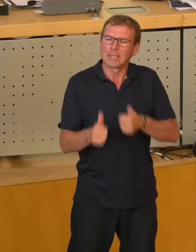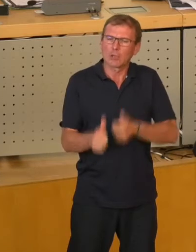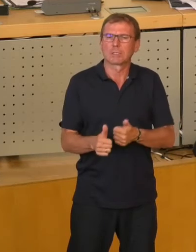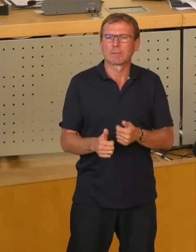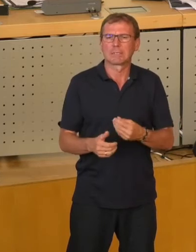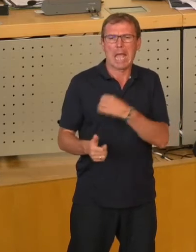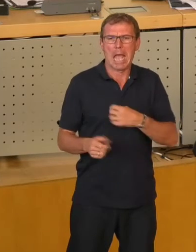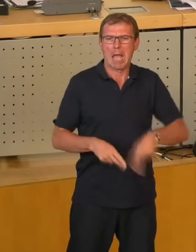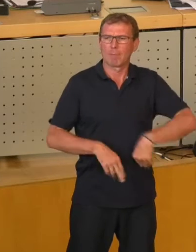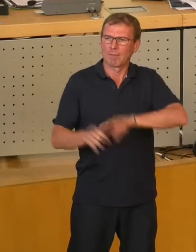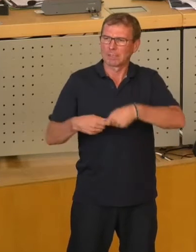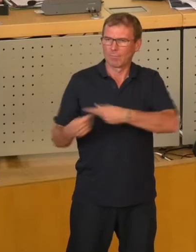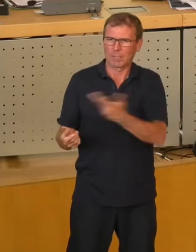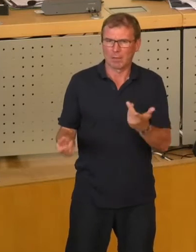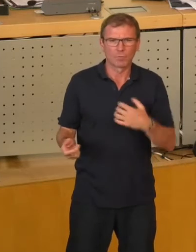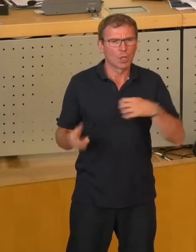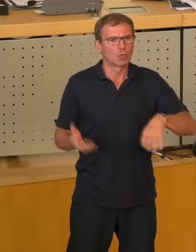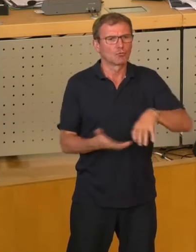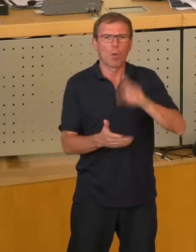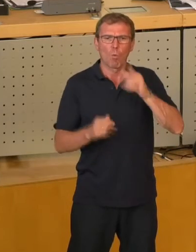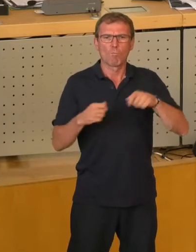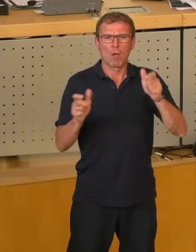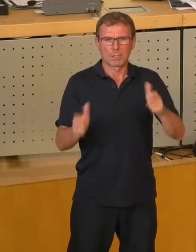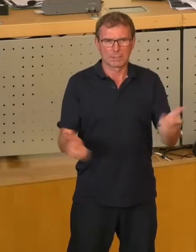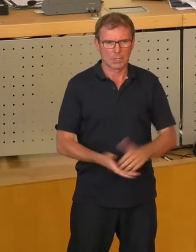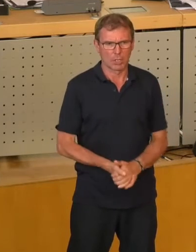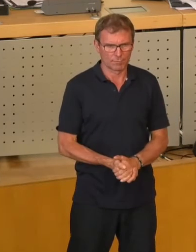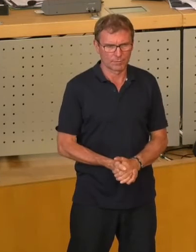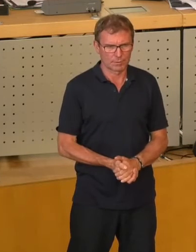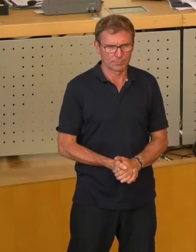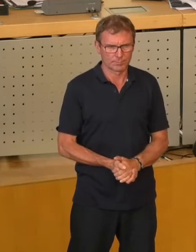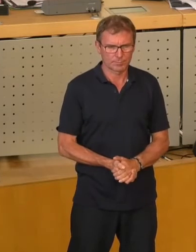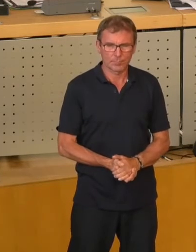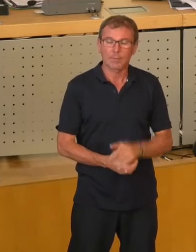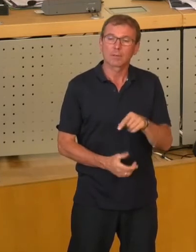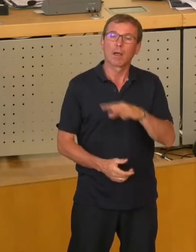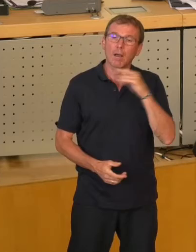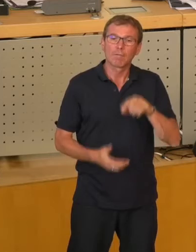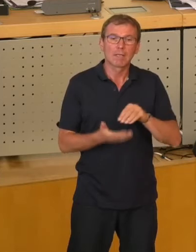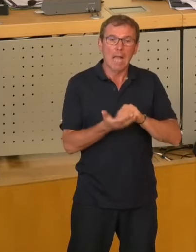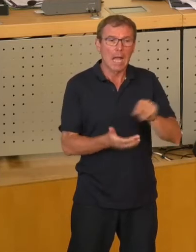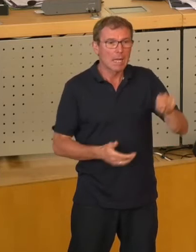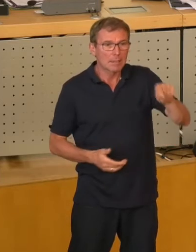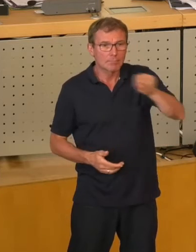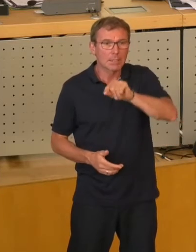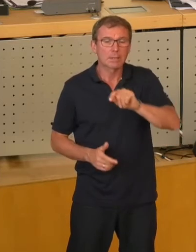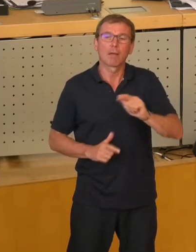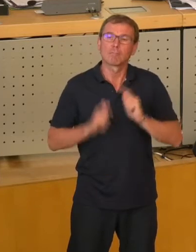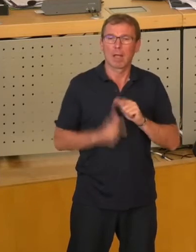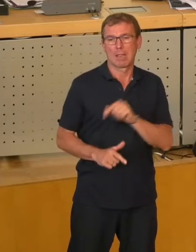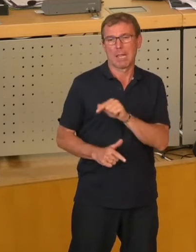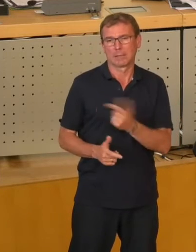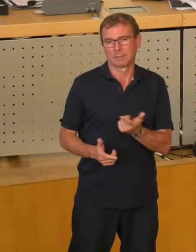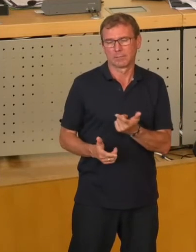Privatisierung unserer städtischen Wohnungsbaugesellschaft anschauen, unter der heute viele Mieterinnen und Mieter zu leiden